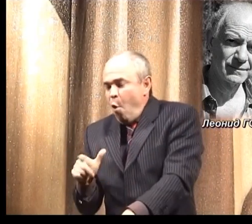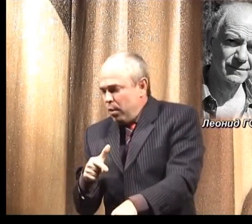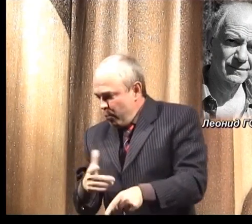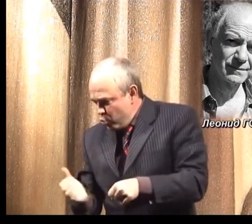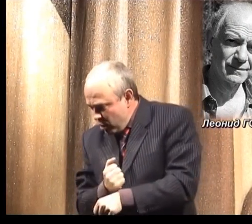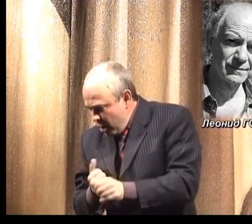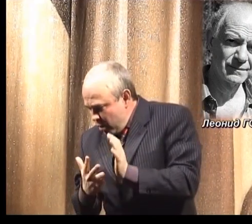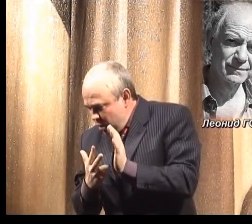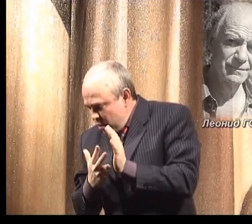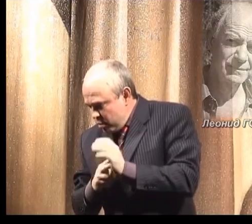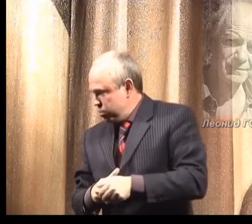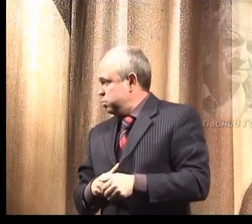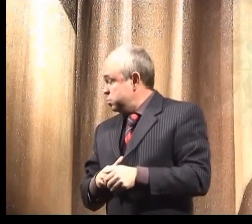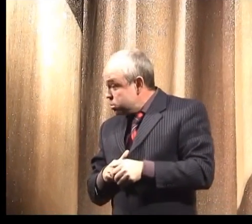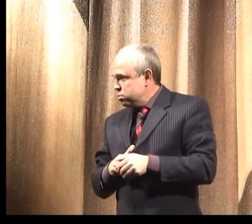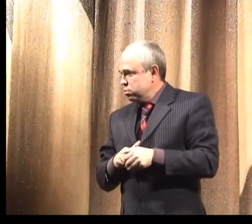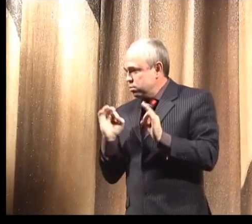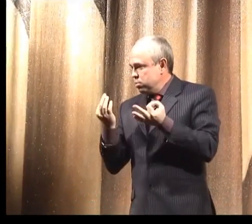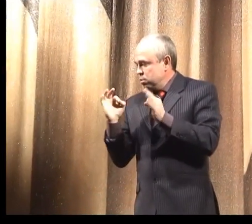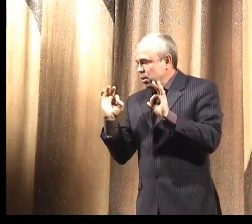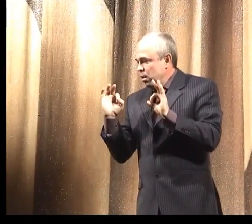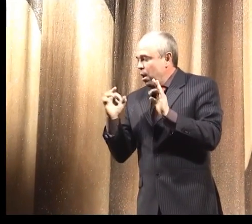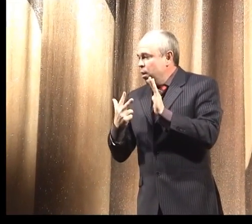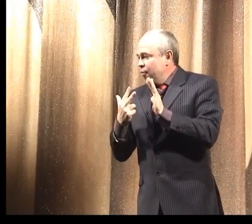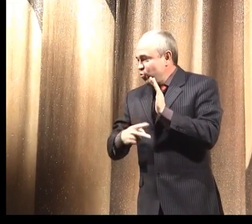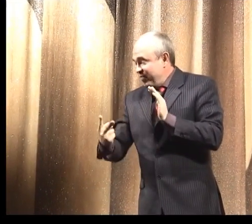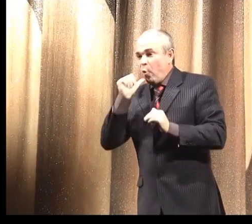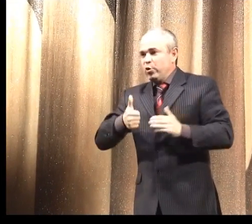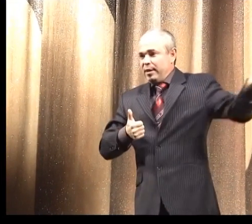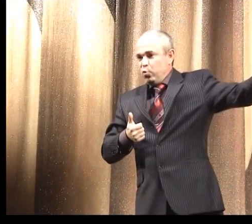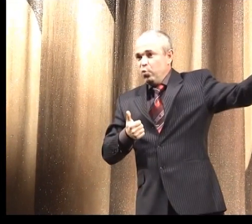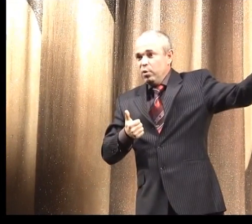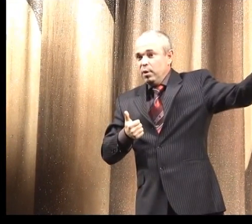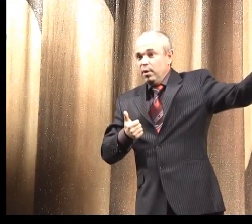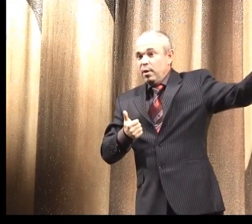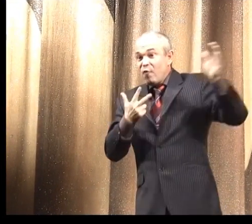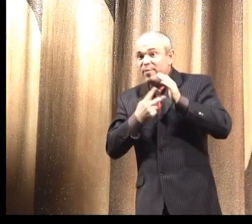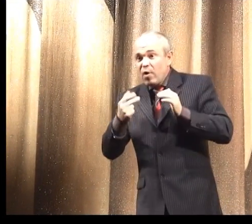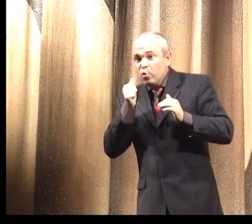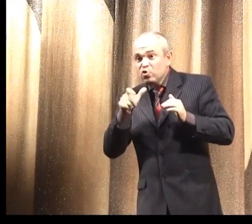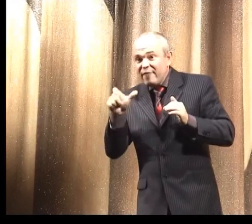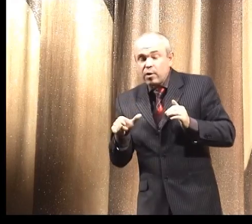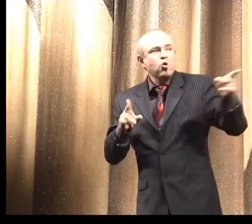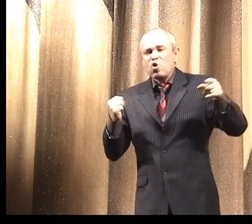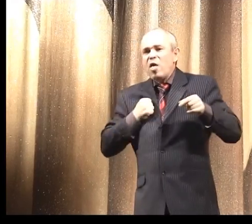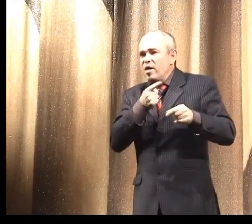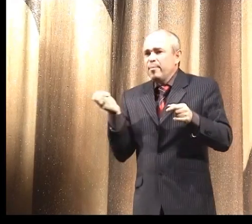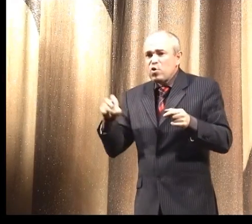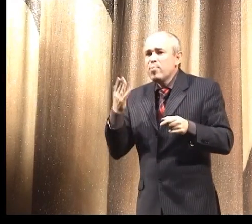Он вообще... Что-то такое сейчас... 83-го года, да? Сколько?